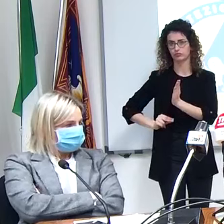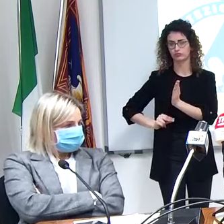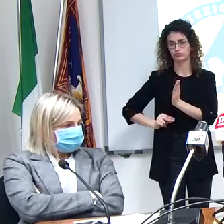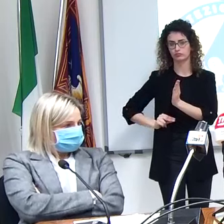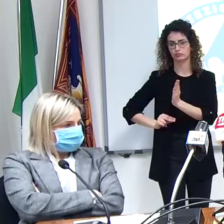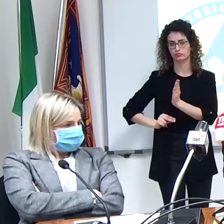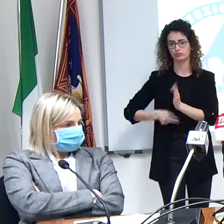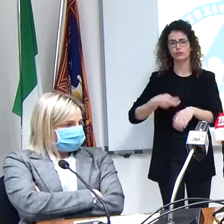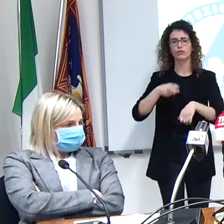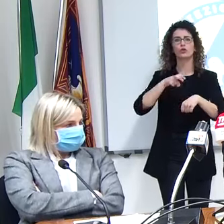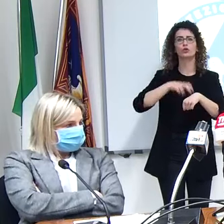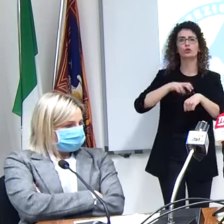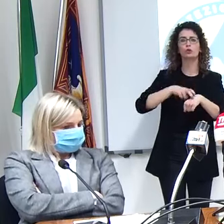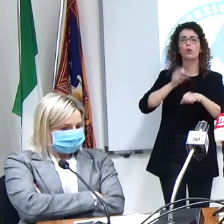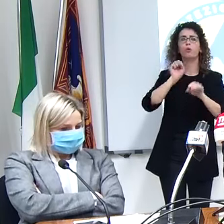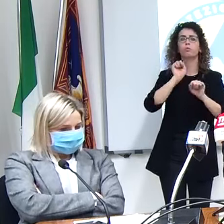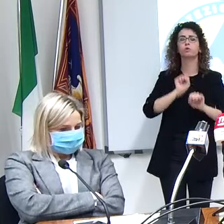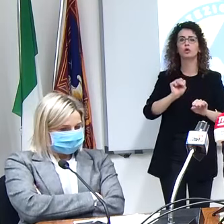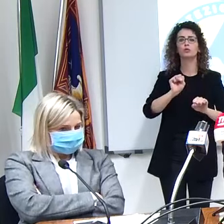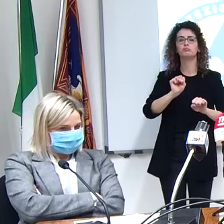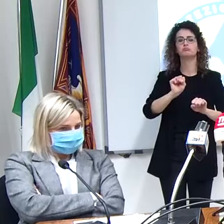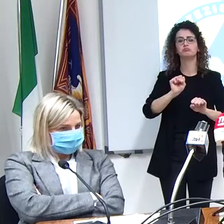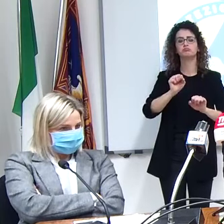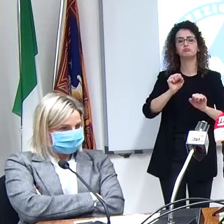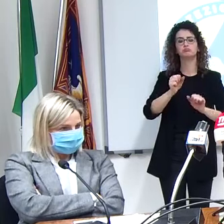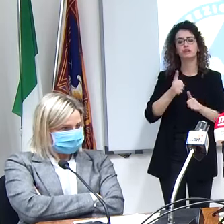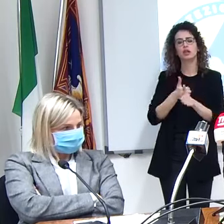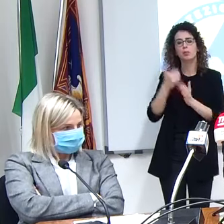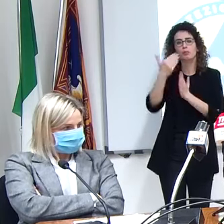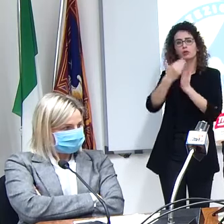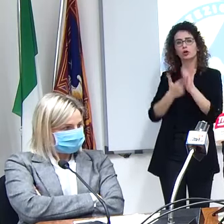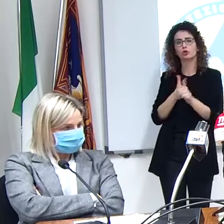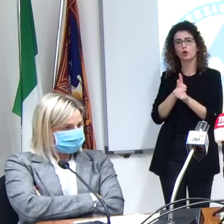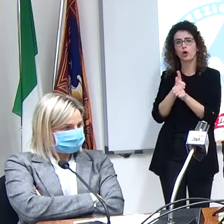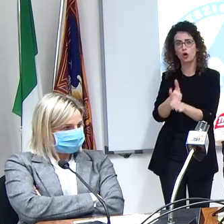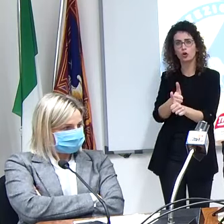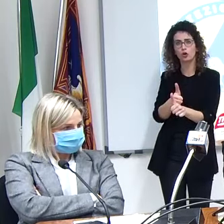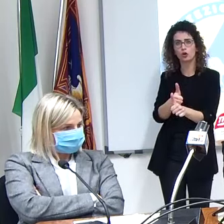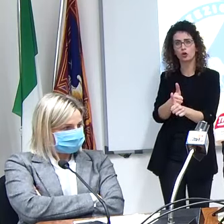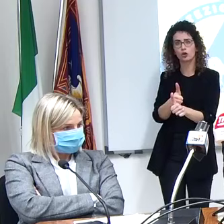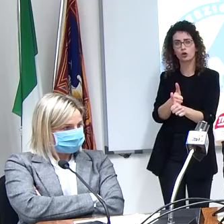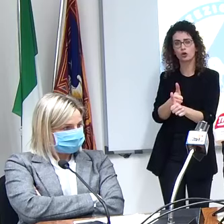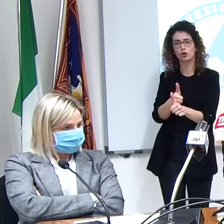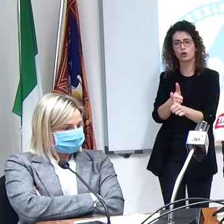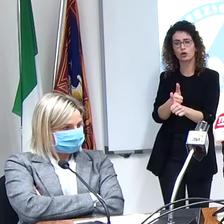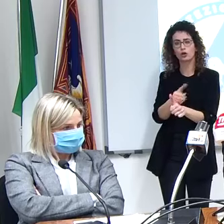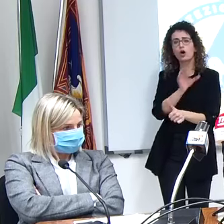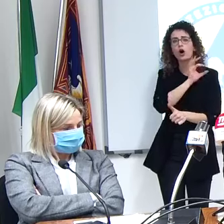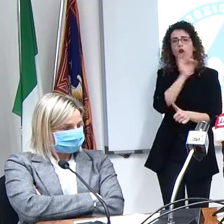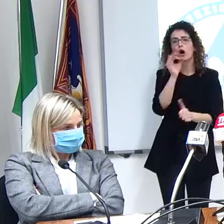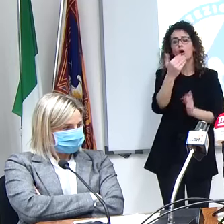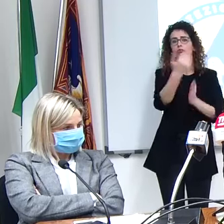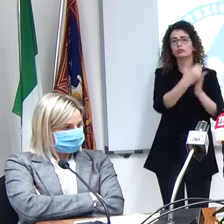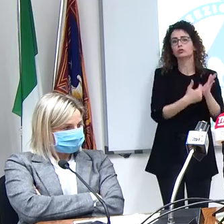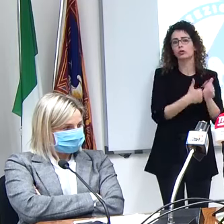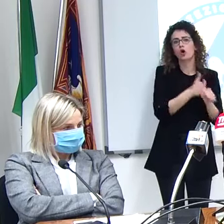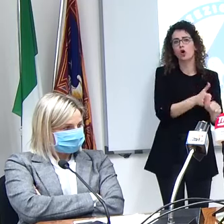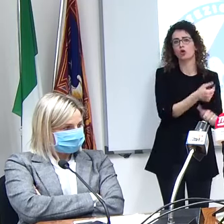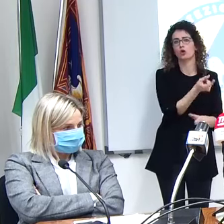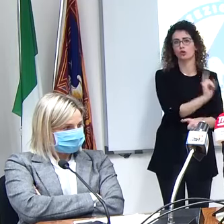medico può decidere di aderire a questo protocollo può decidere anche di non aderire